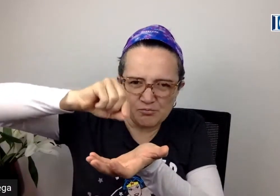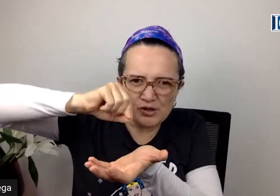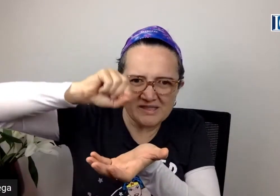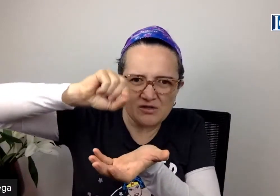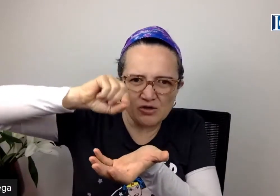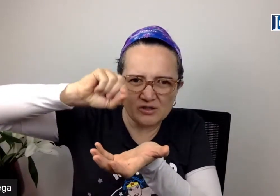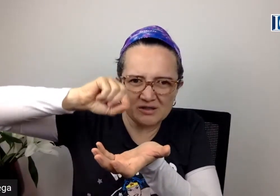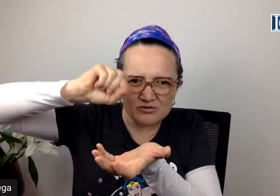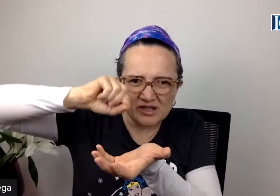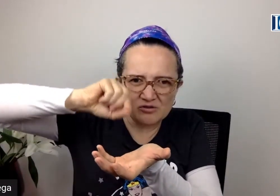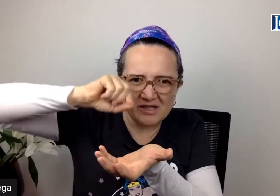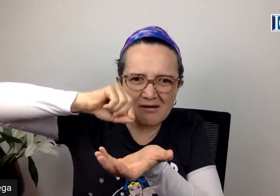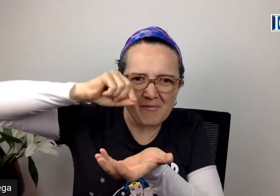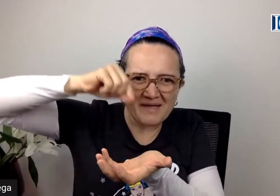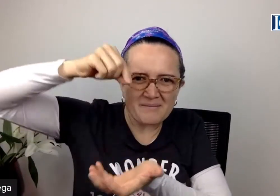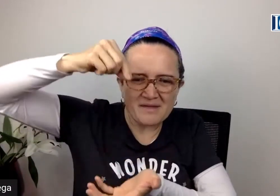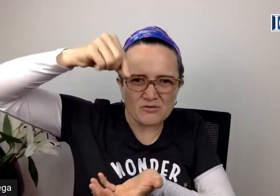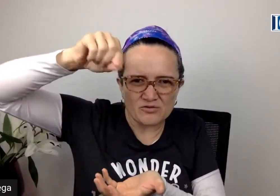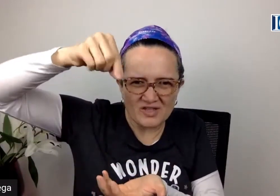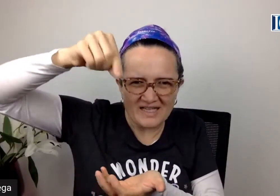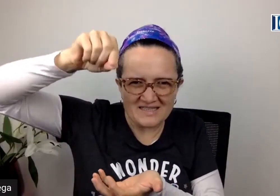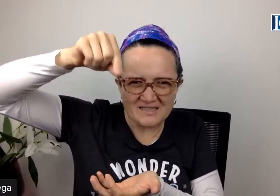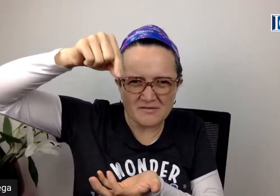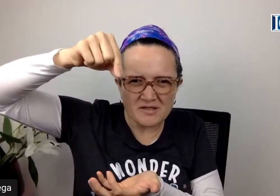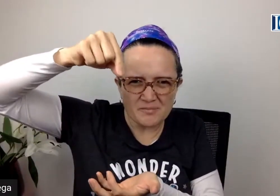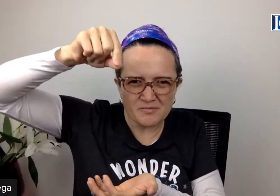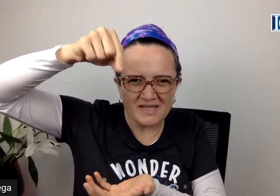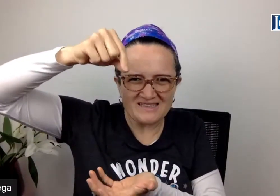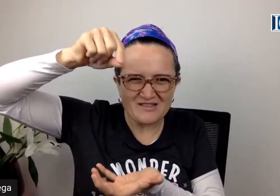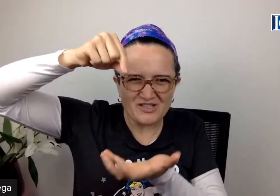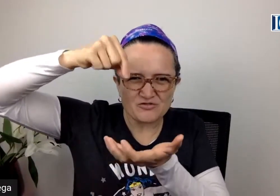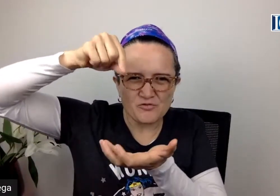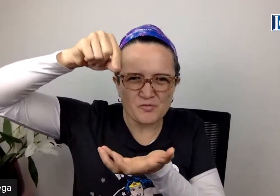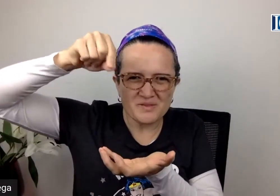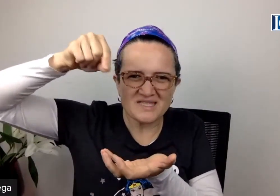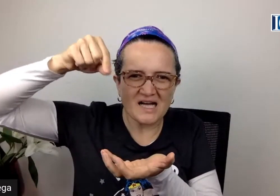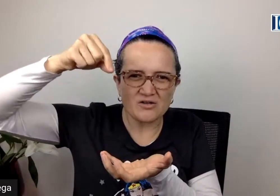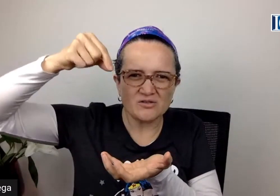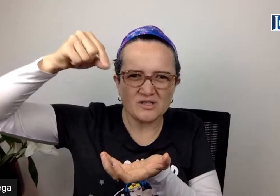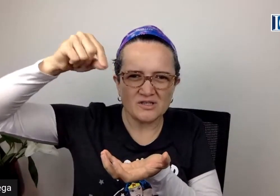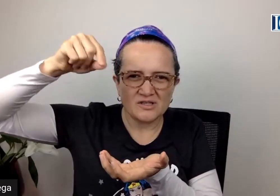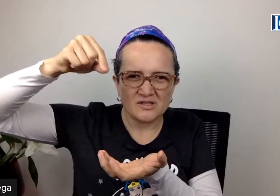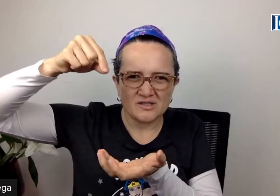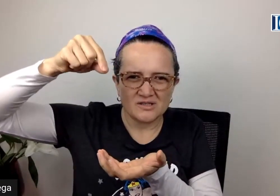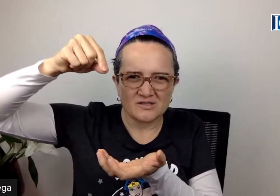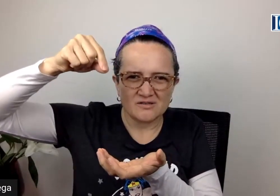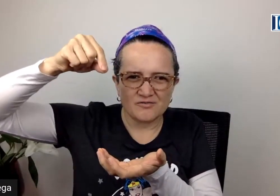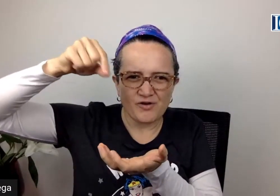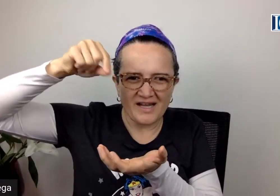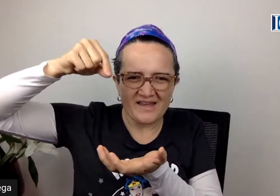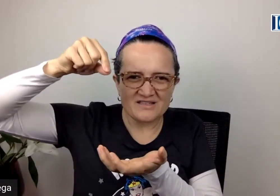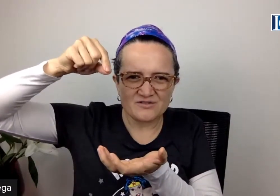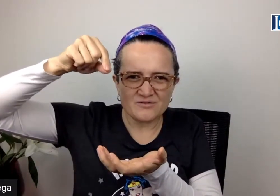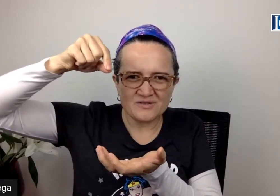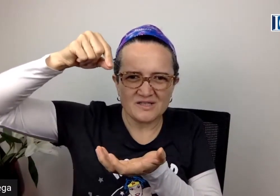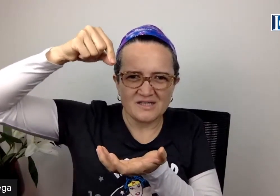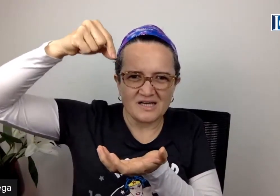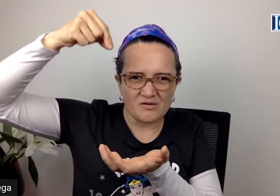un poquitico de contacto con el agua para que medio se alcance a vivir pero imagínate lo que sufre un pescado fuera de esto a